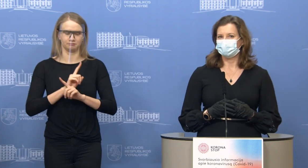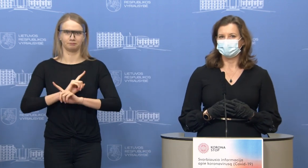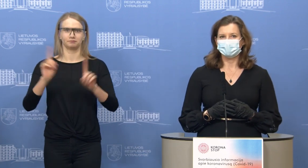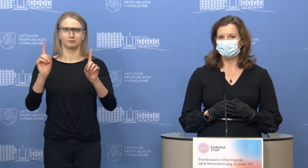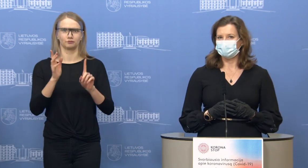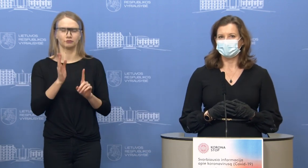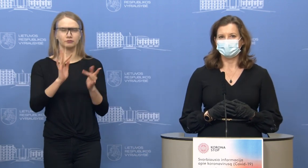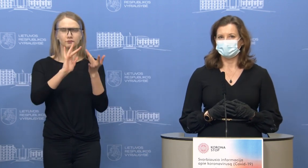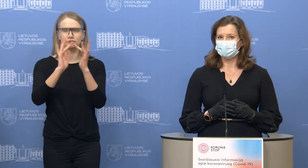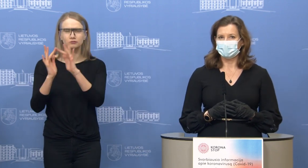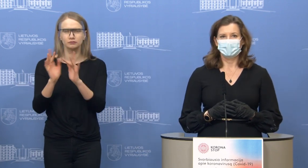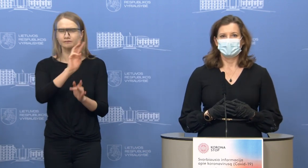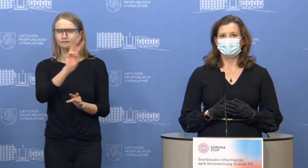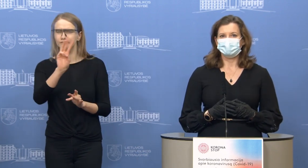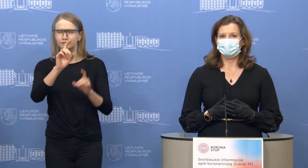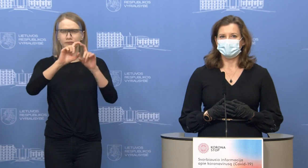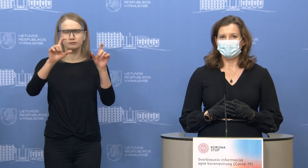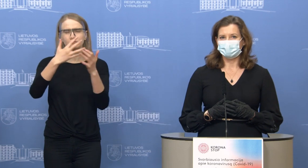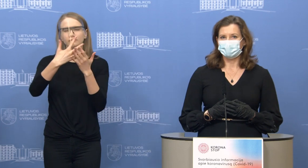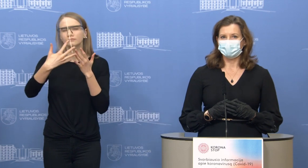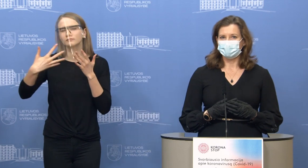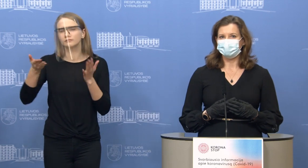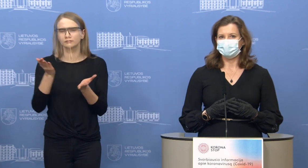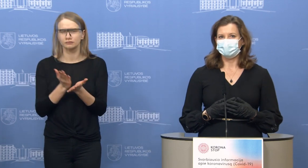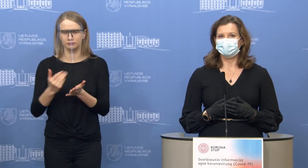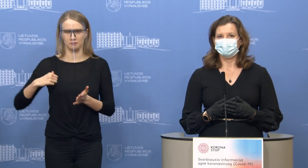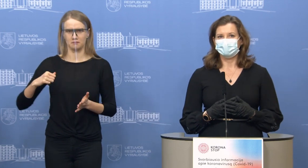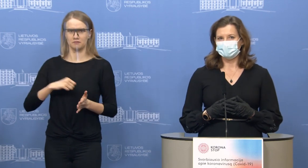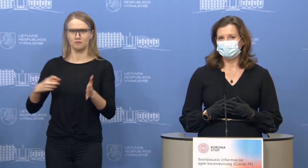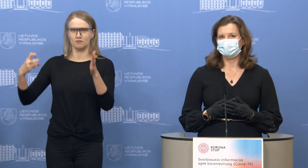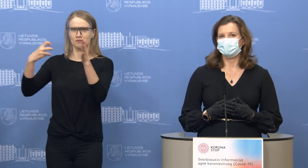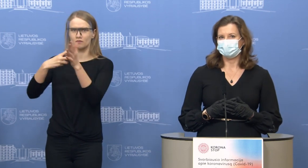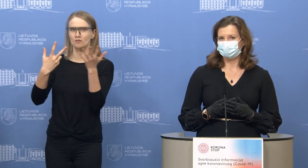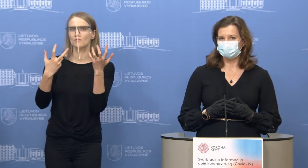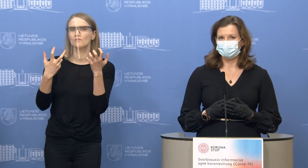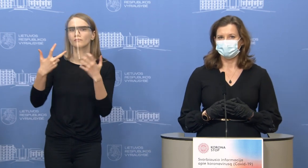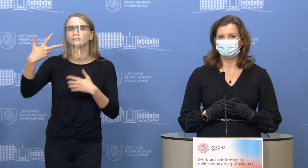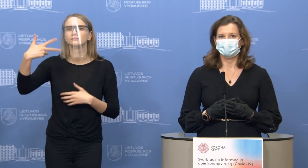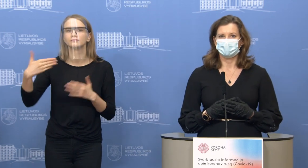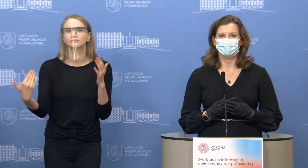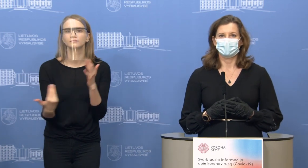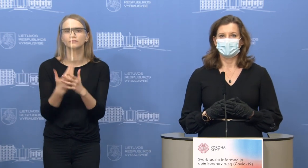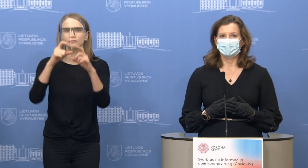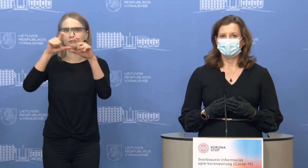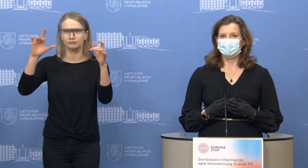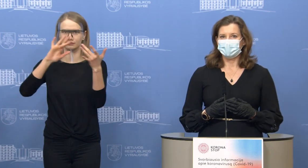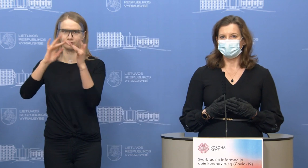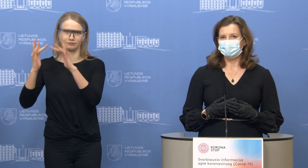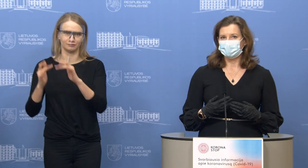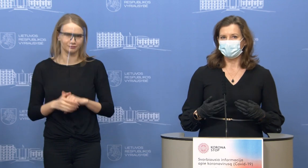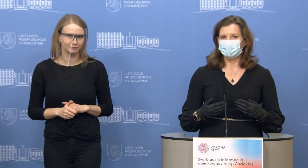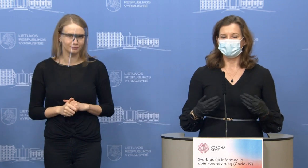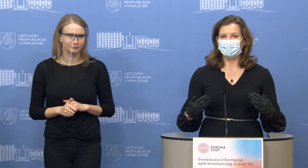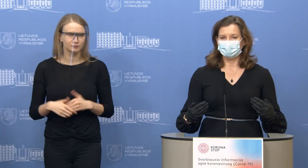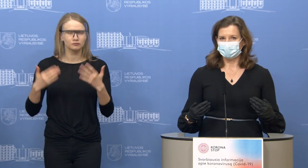kad tų parduotuvių tikrai jau yra labai daug. Mes užregistravome jau 830 parduotuvių mūsų platformoje. Yra